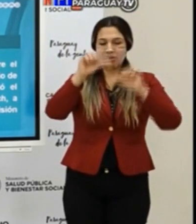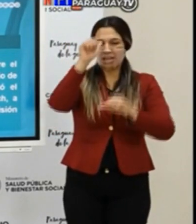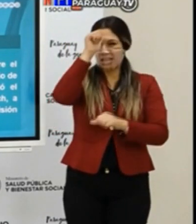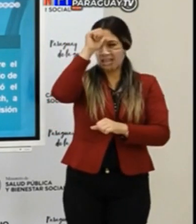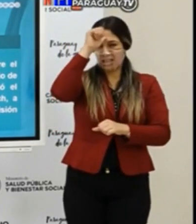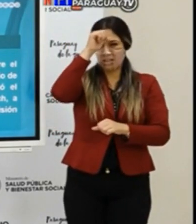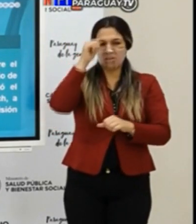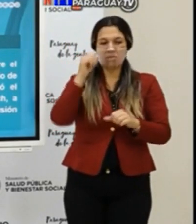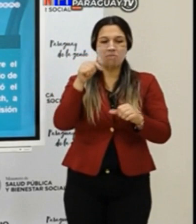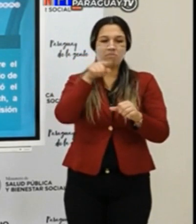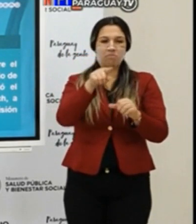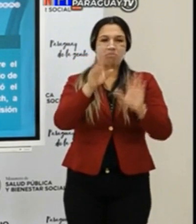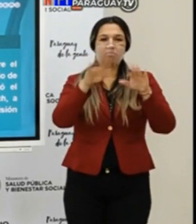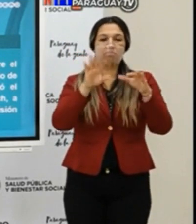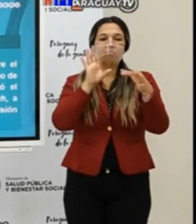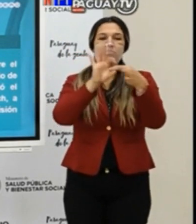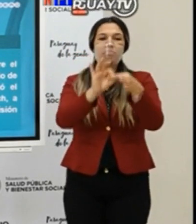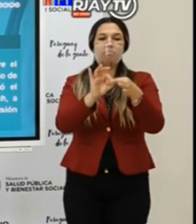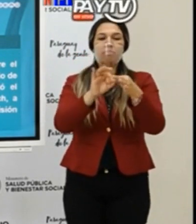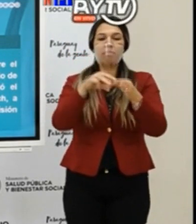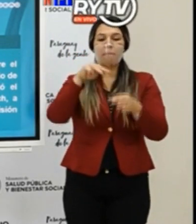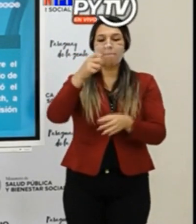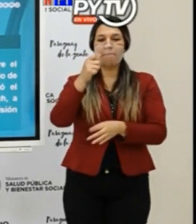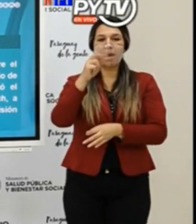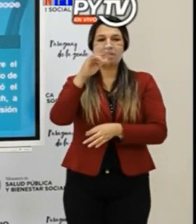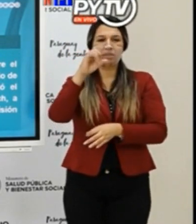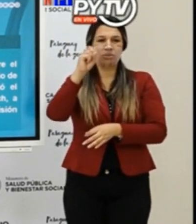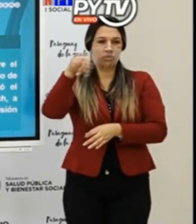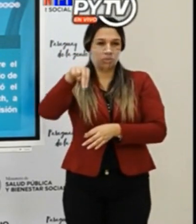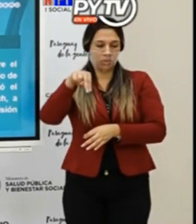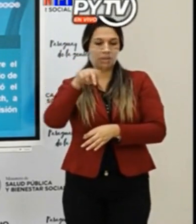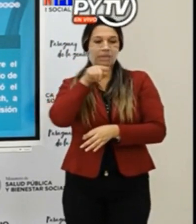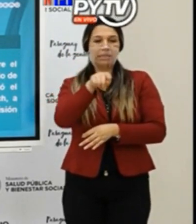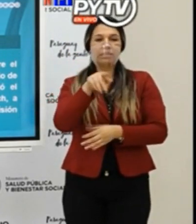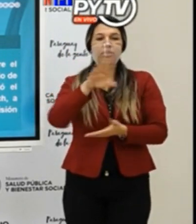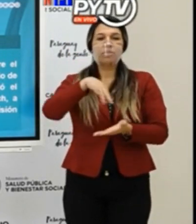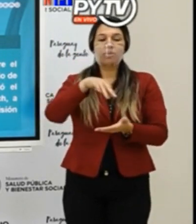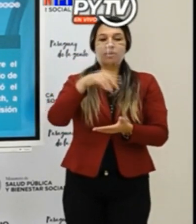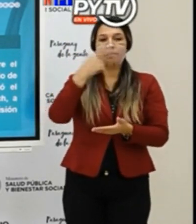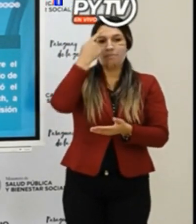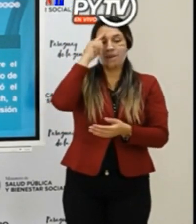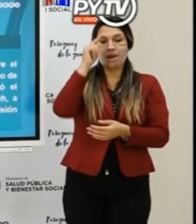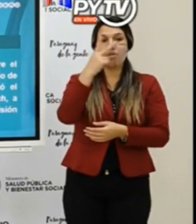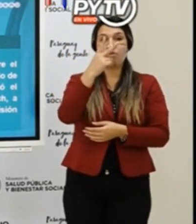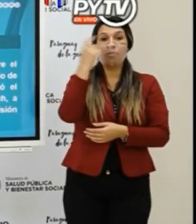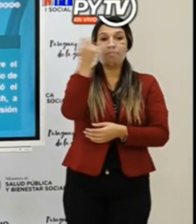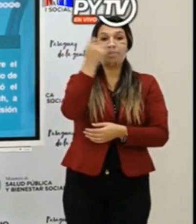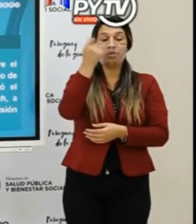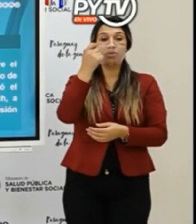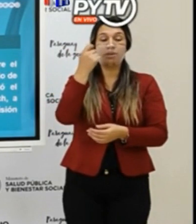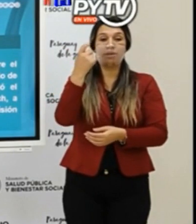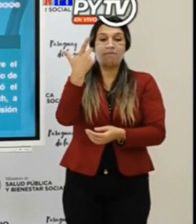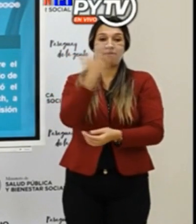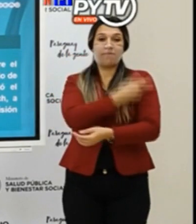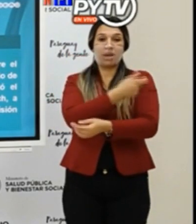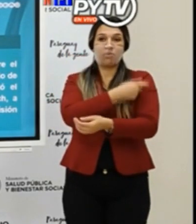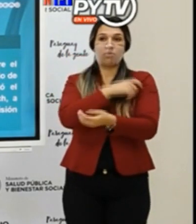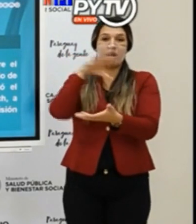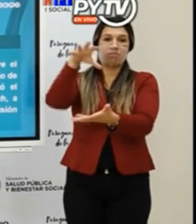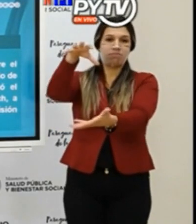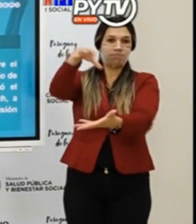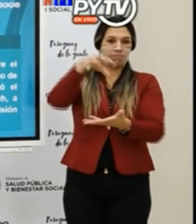biotech a través de la empresa madison para la provisión de dos millones de vacunas covaxin